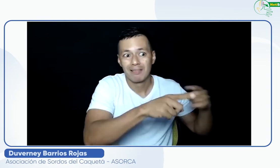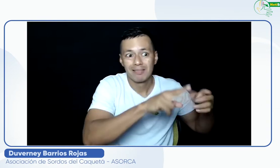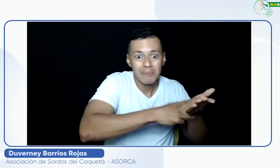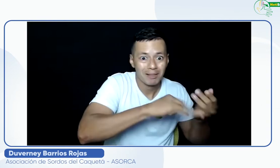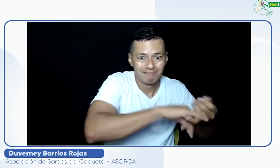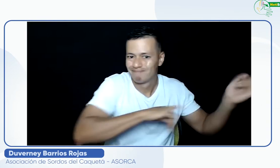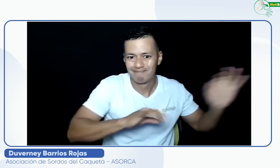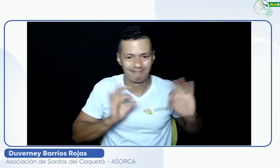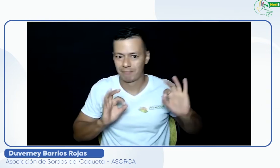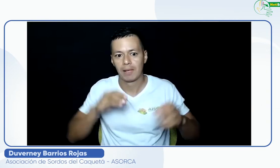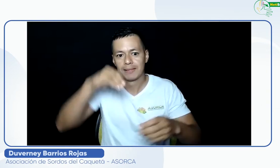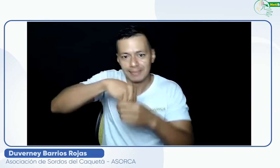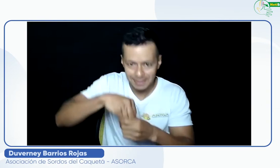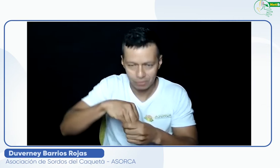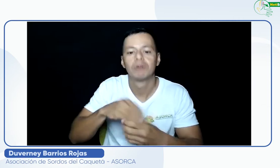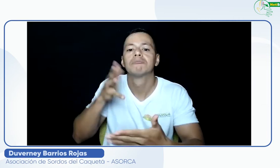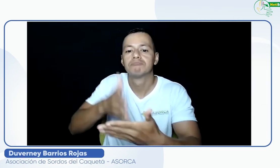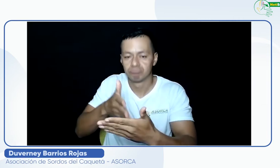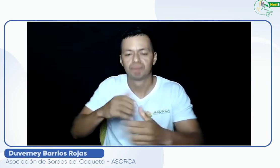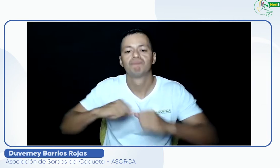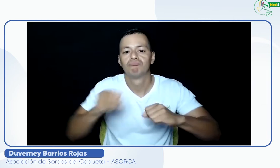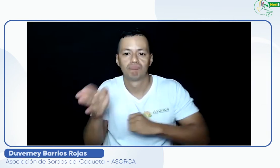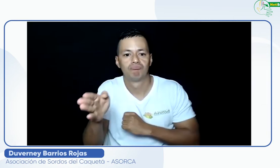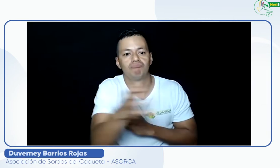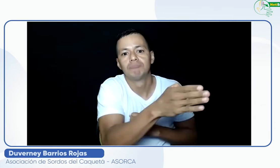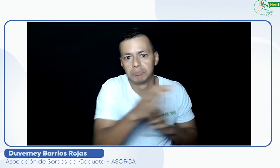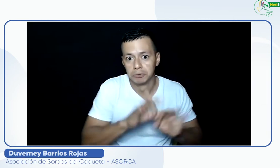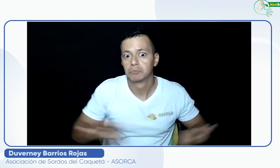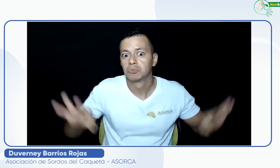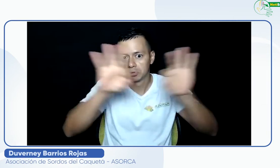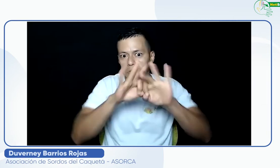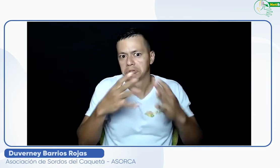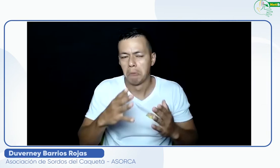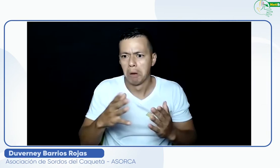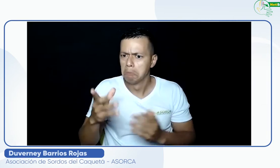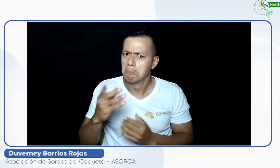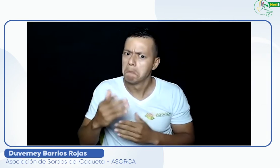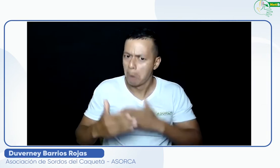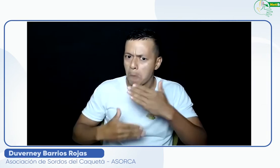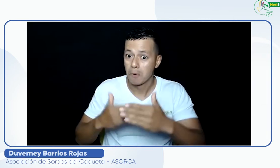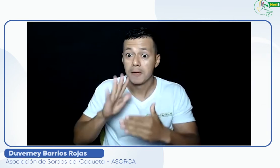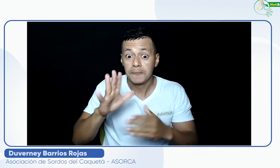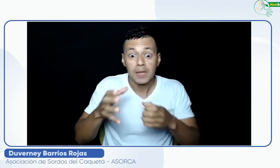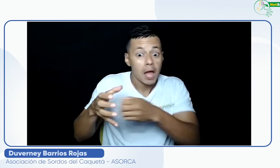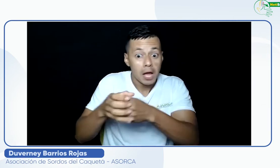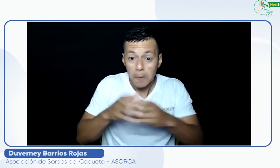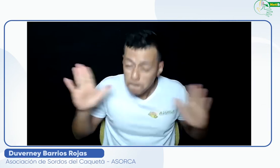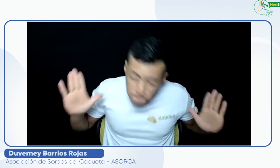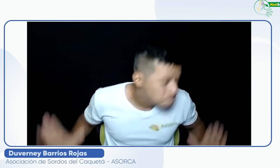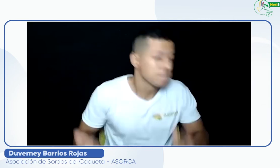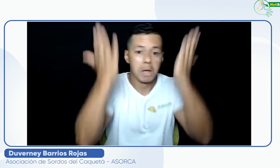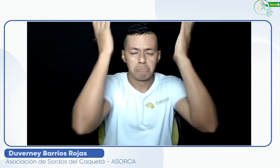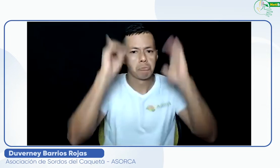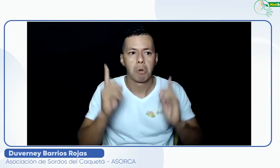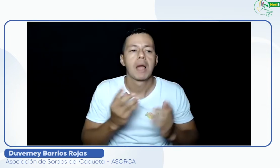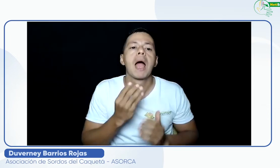gestionar de forma autónoma. Se debe comprar un plan de datos para poder usar el servicio y no depender de los servicios de interpretación